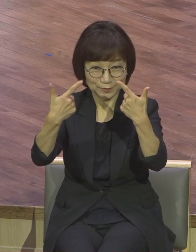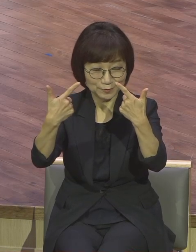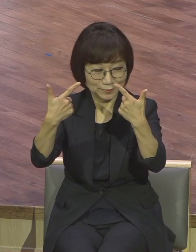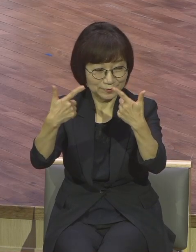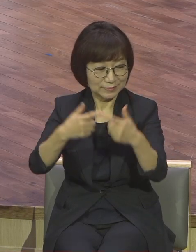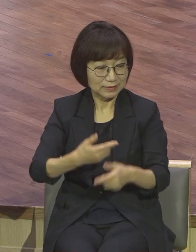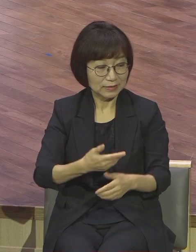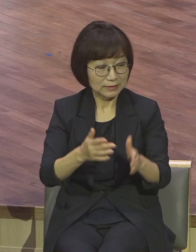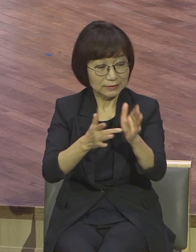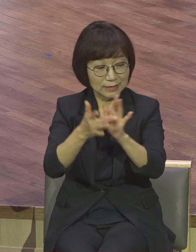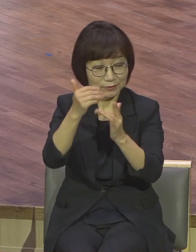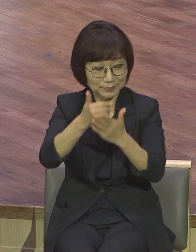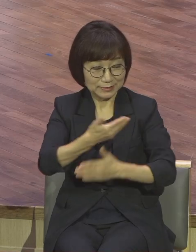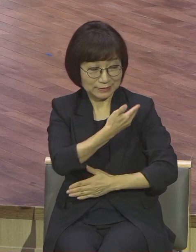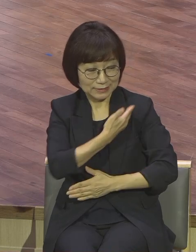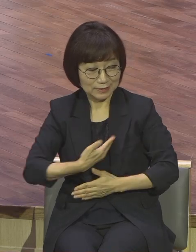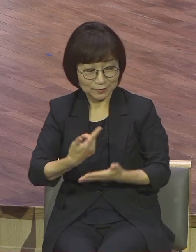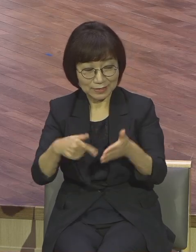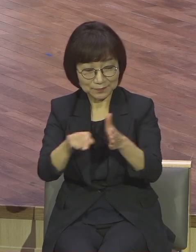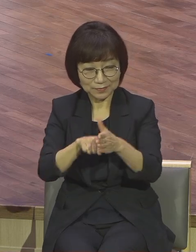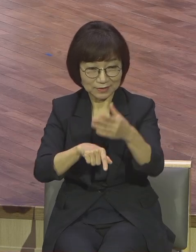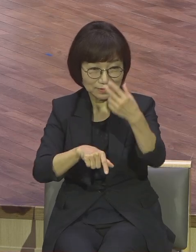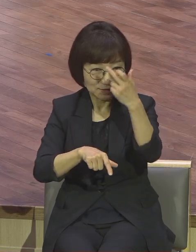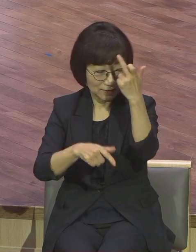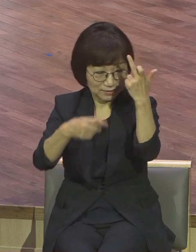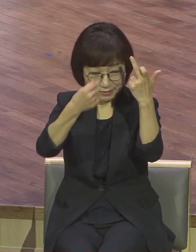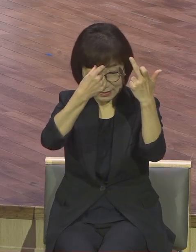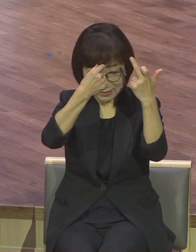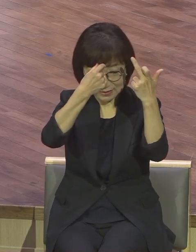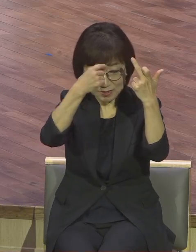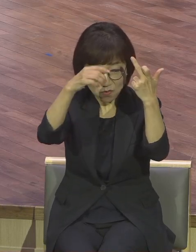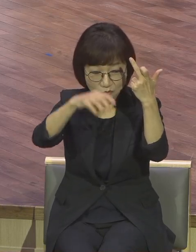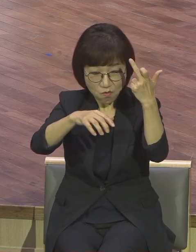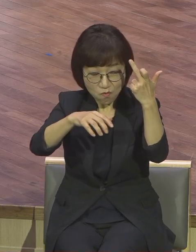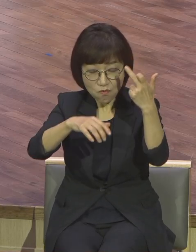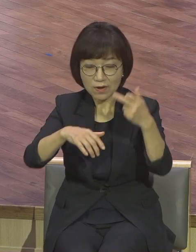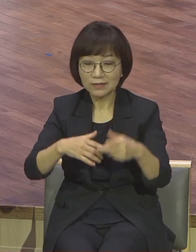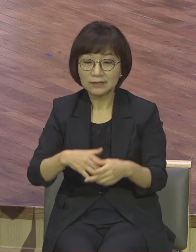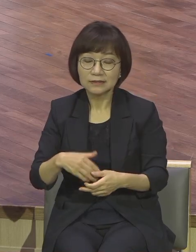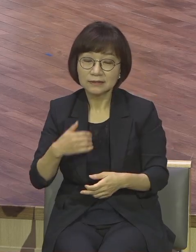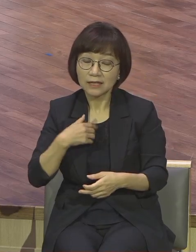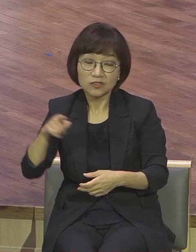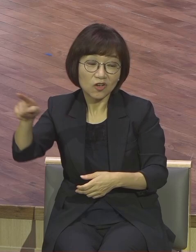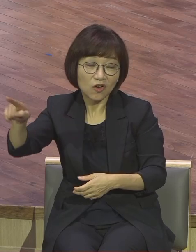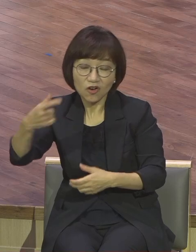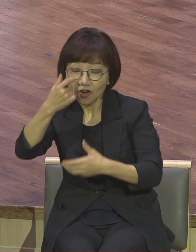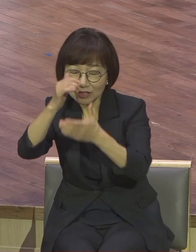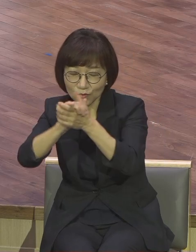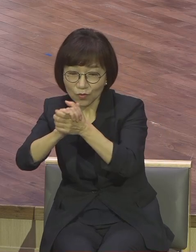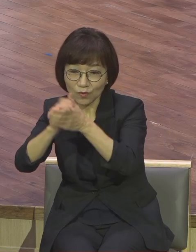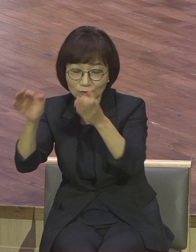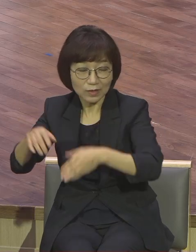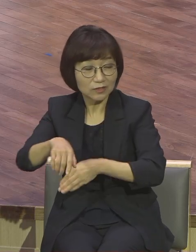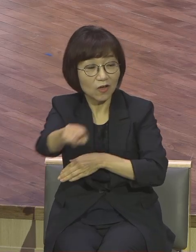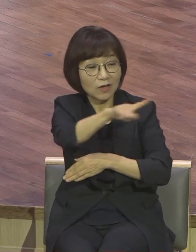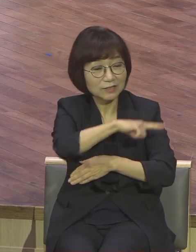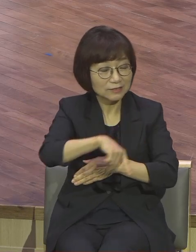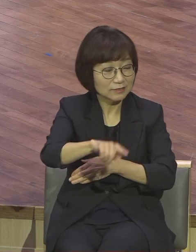계시만으로 하는 곳에 이르러 제자들에게 이르시되 내가 저기 가서 기도할 동안에 너희는 여기 앉아 있으라